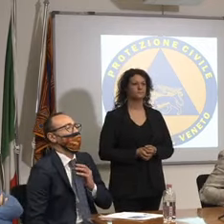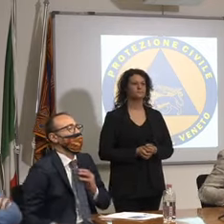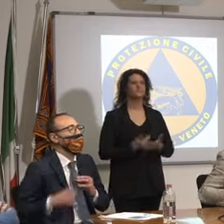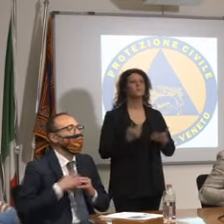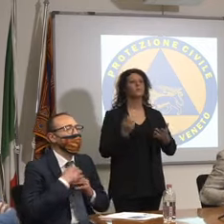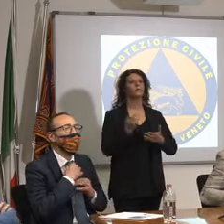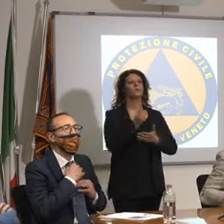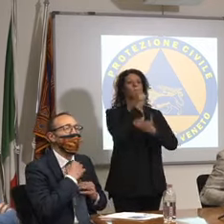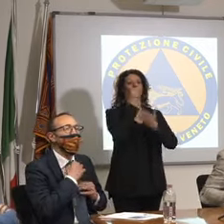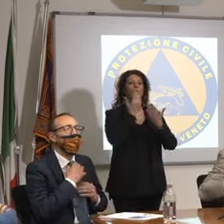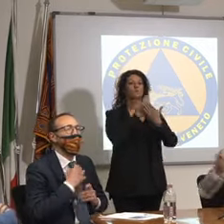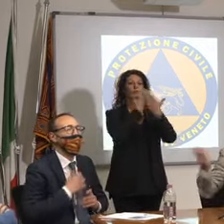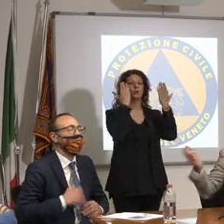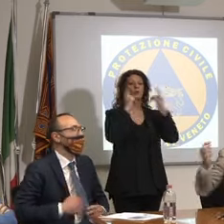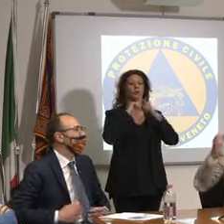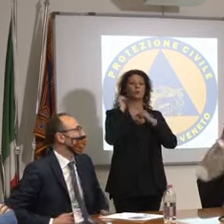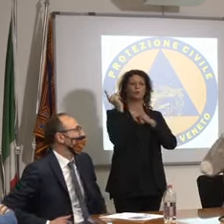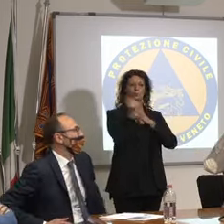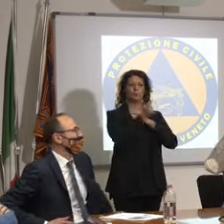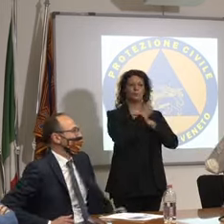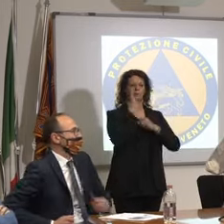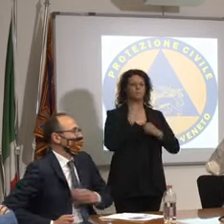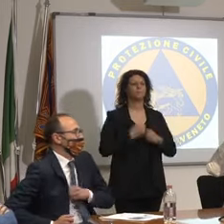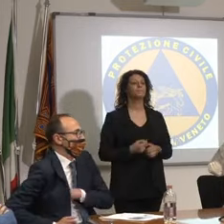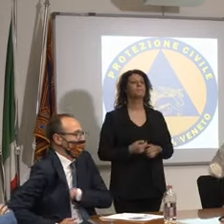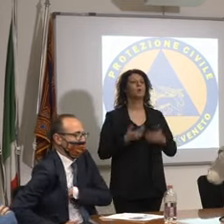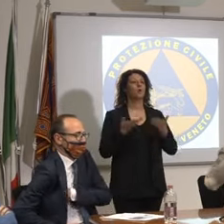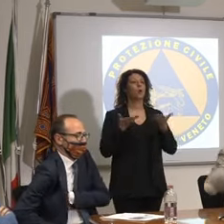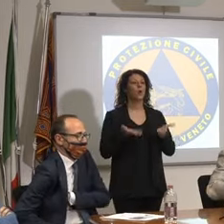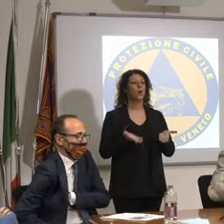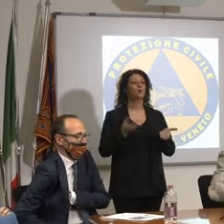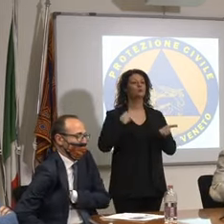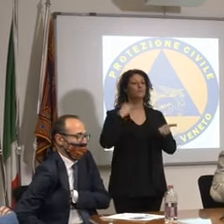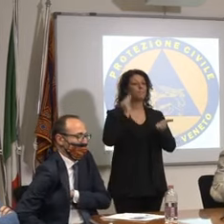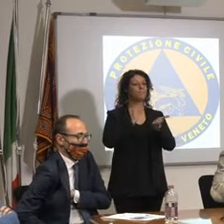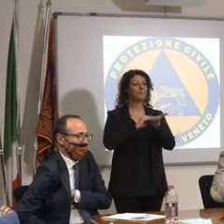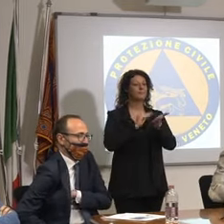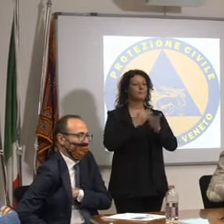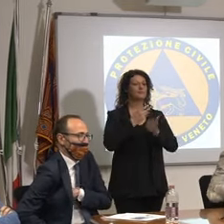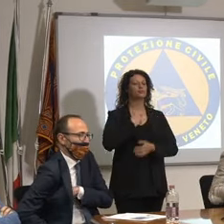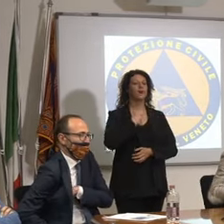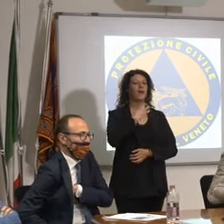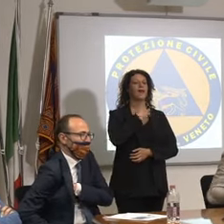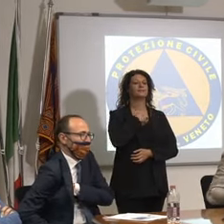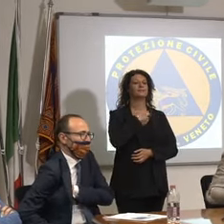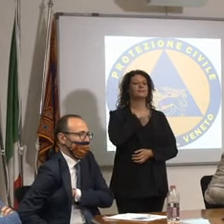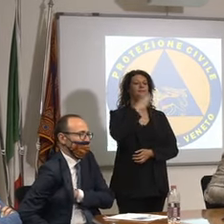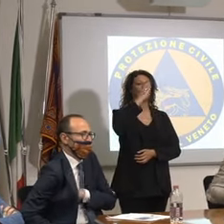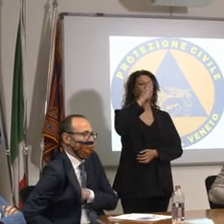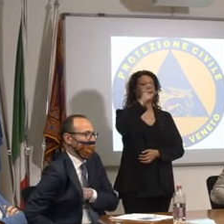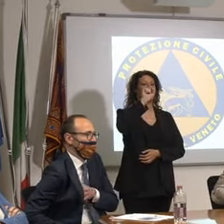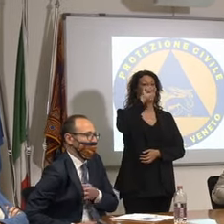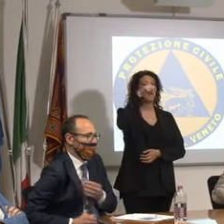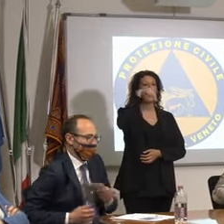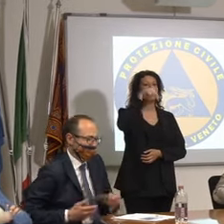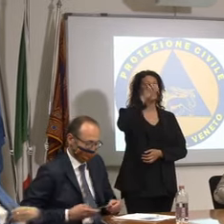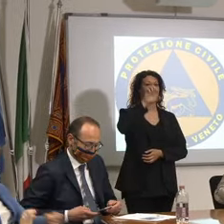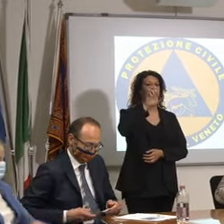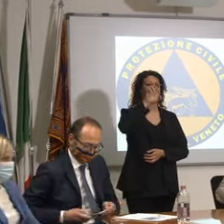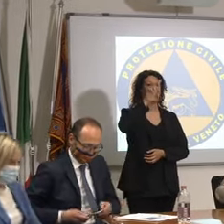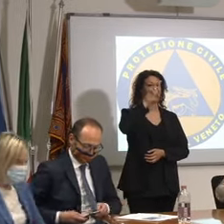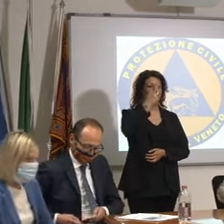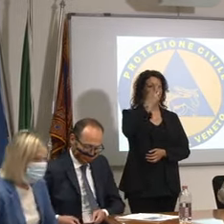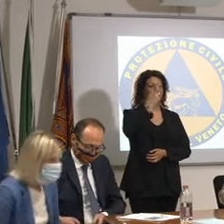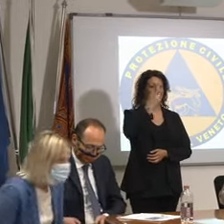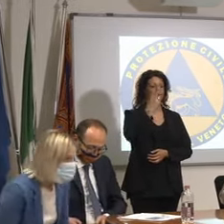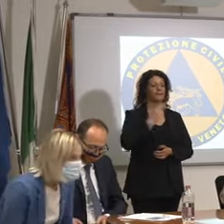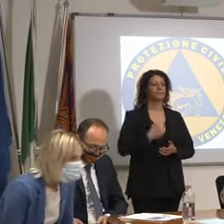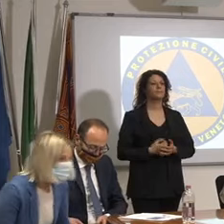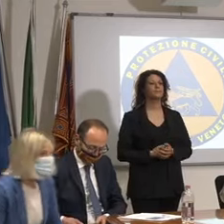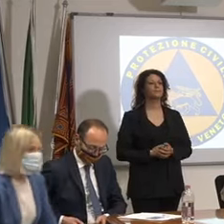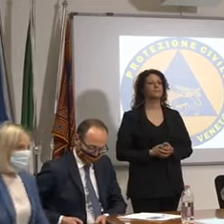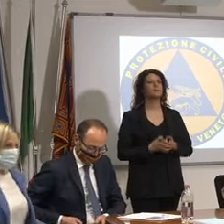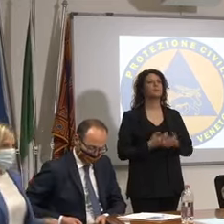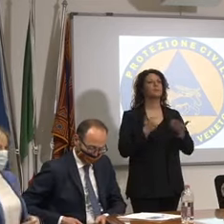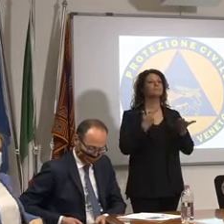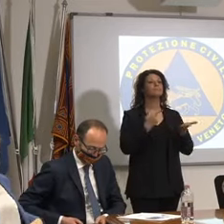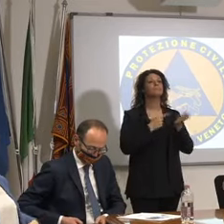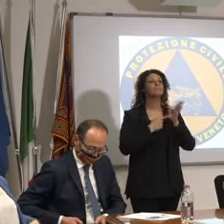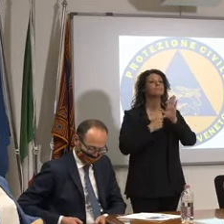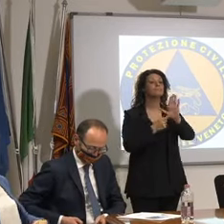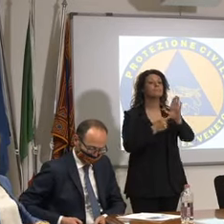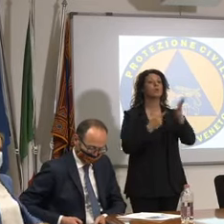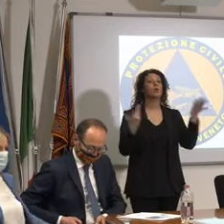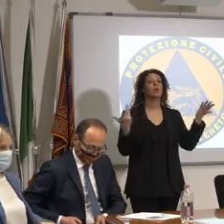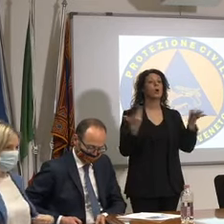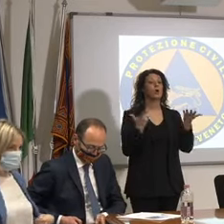buongiorno a tutti come vedete oggi c'è l'assessore caner presente anche perché poi presenterà il famoso